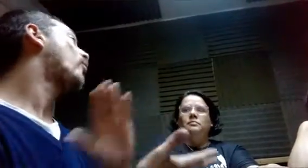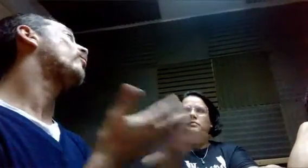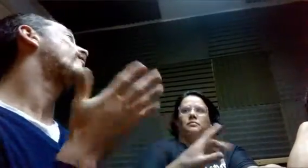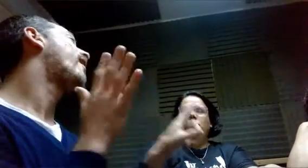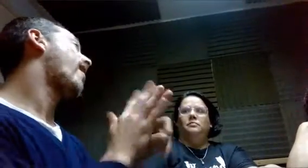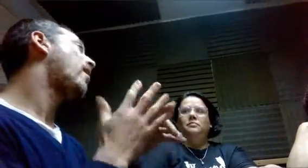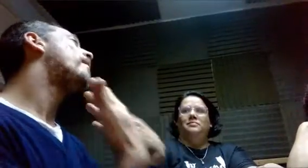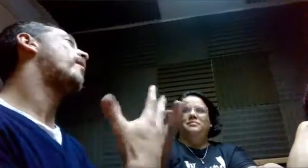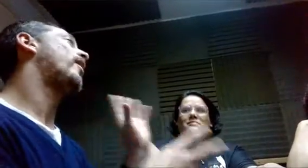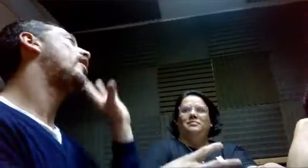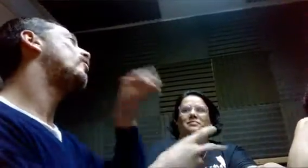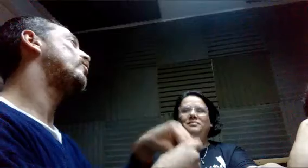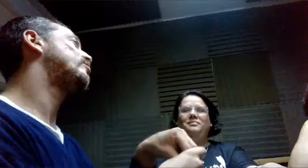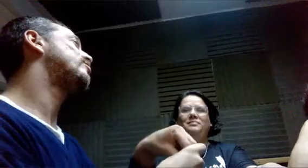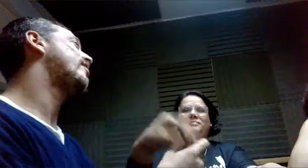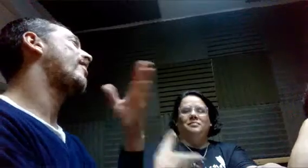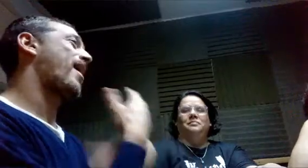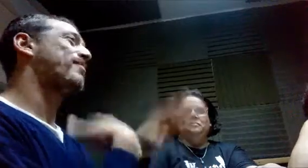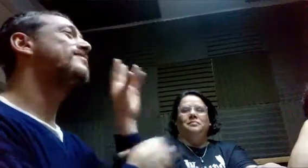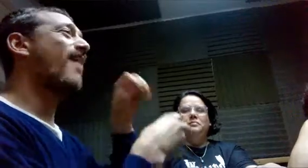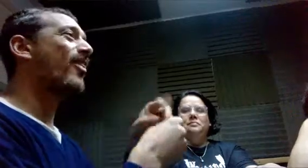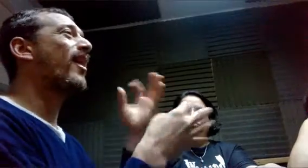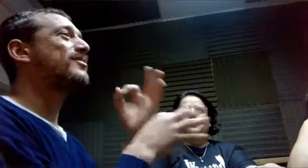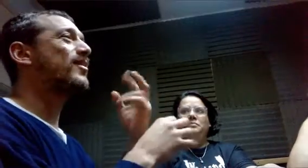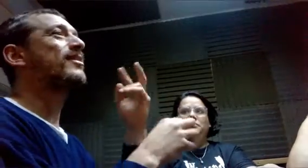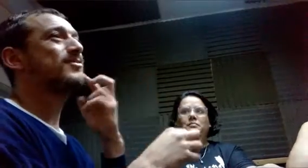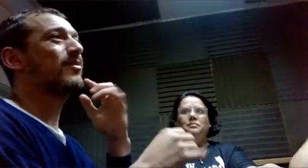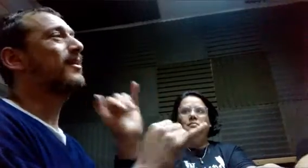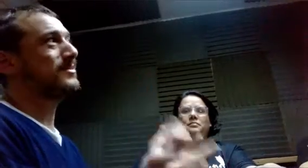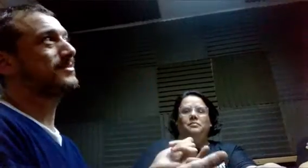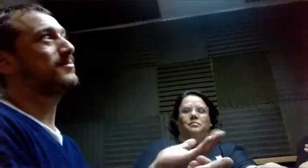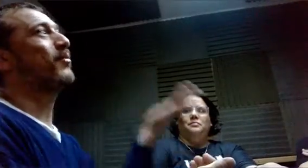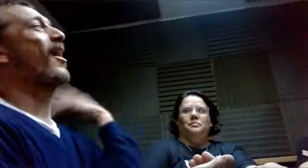Hace poquito, ahí, bueno, se hizo una nueva ley de la discusión, de la persona discapacita.